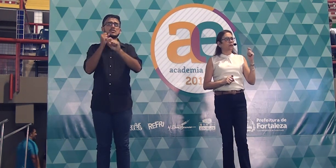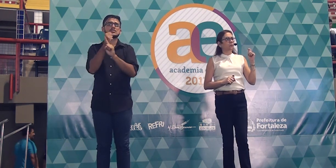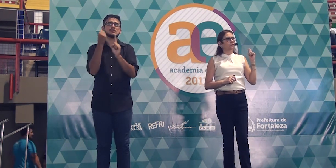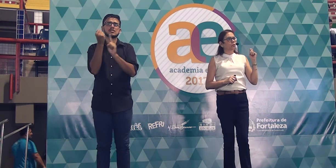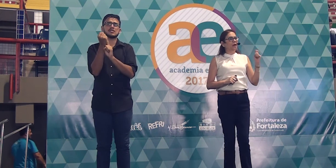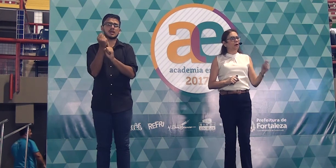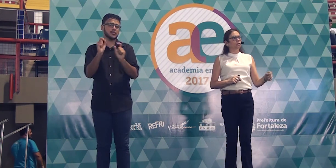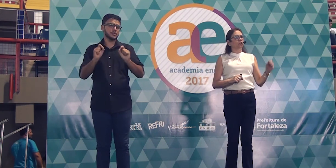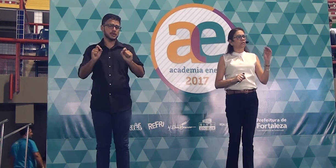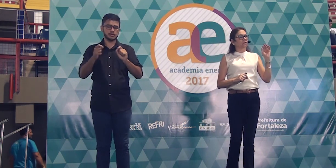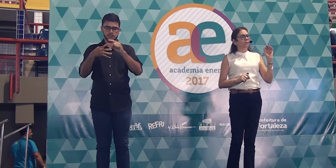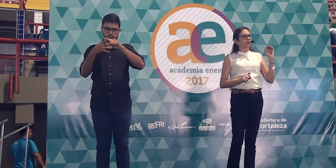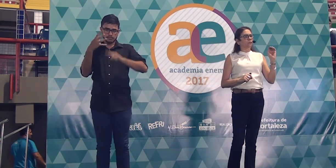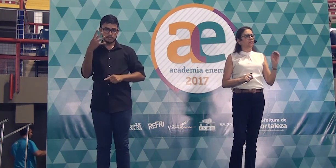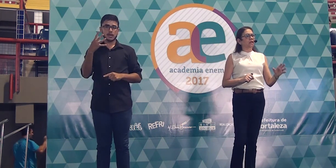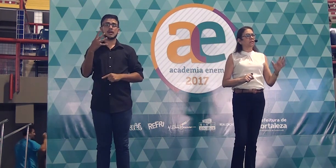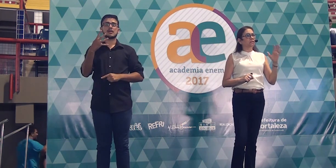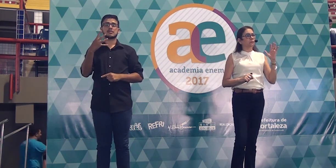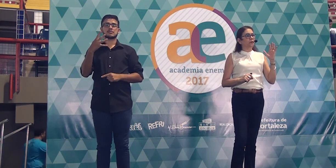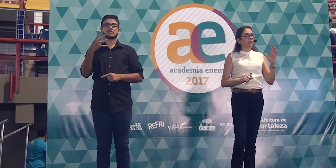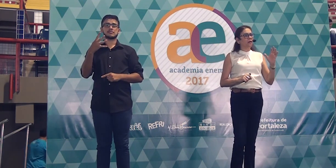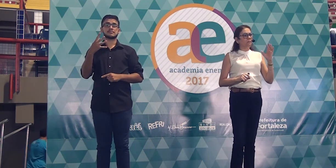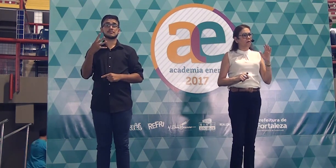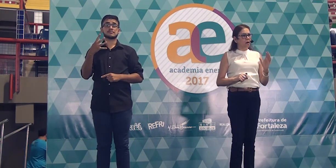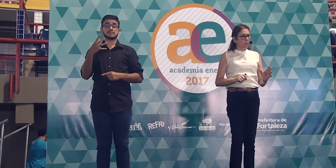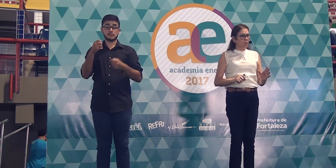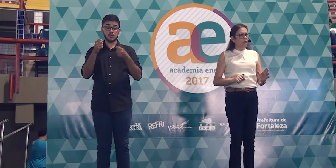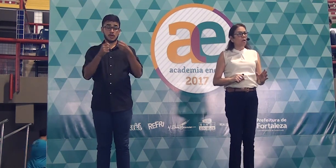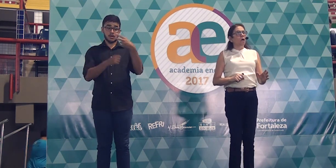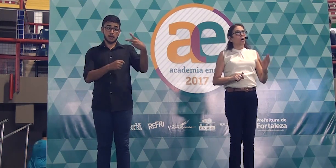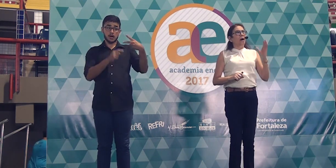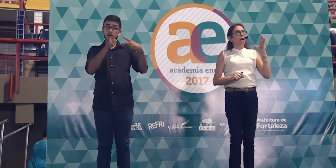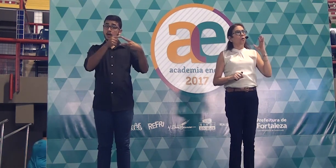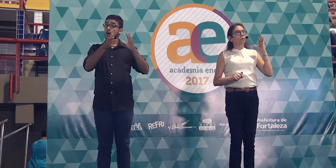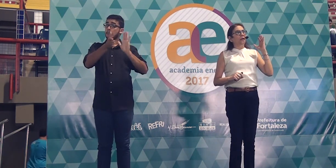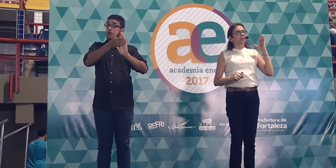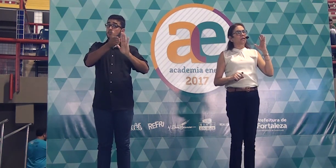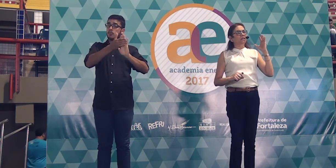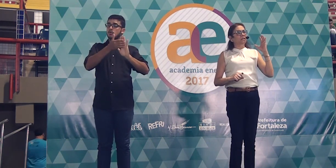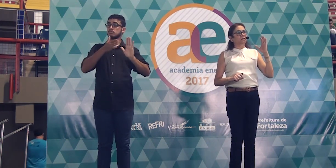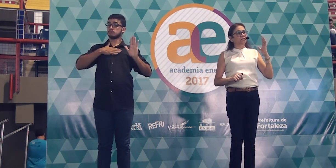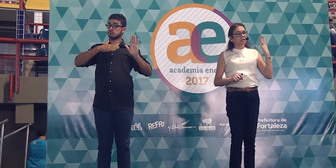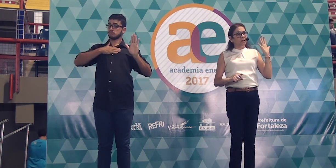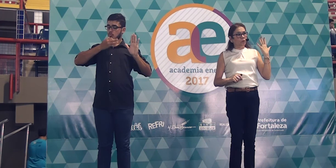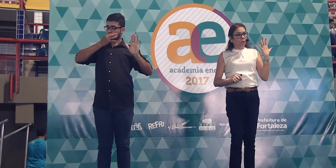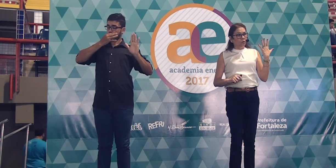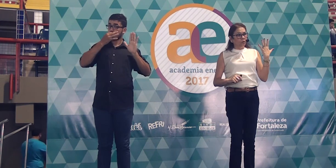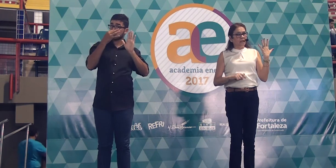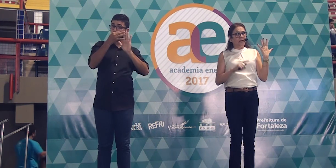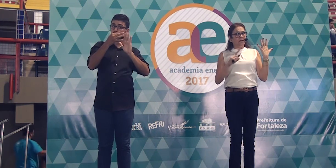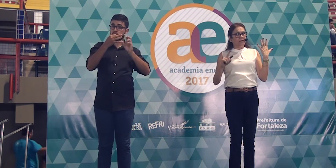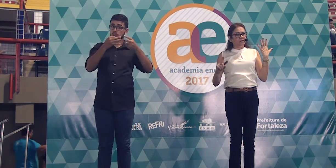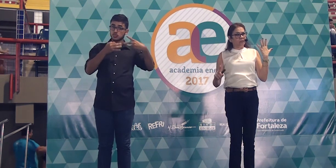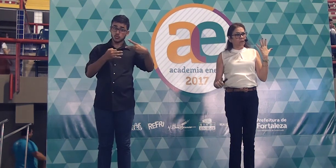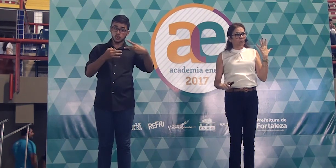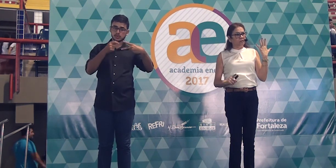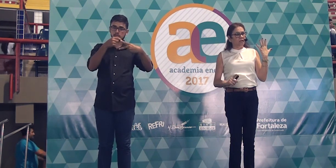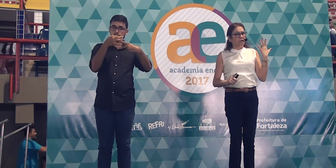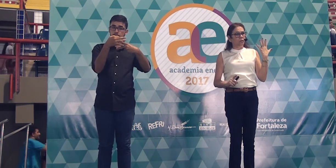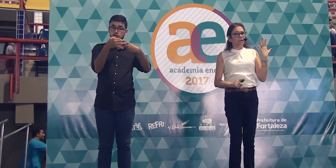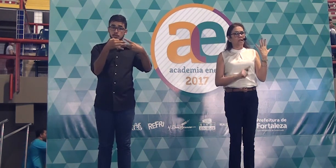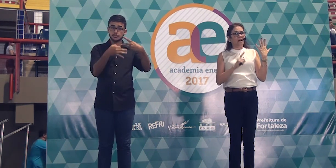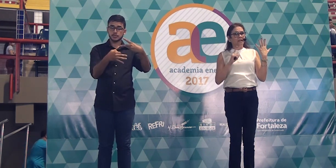Atenção pessoal, eu estou dizendo para vocês em primeira mão. A competência cinco, que é a da